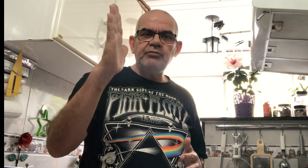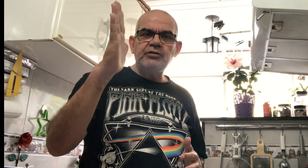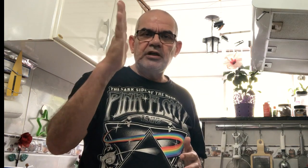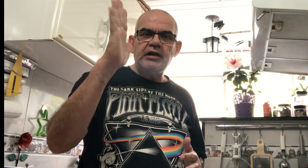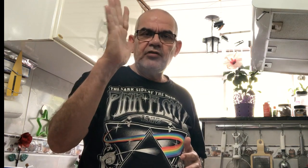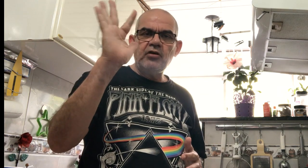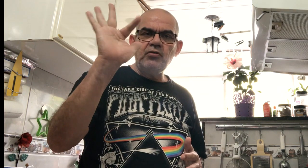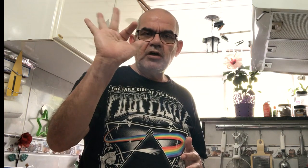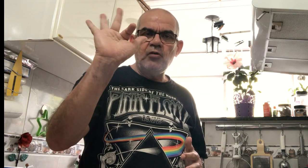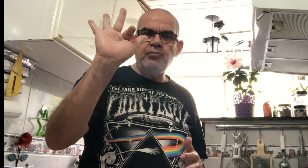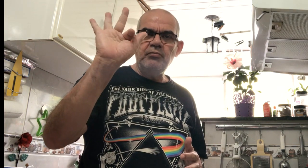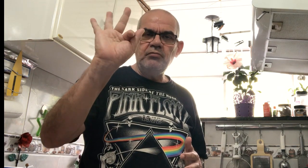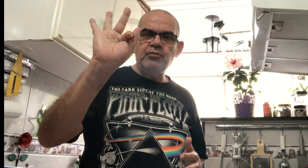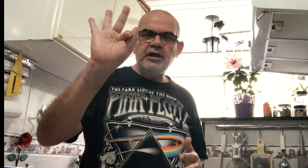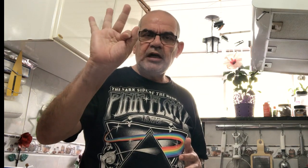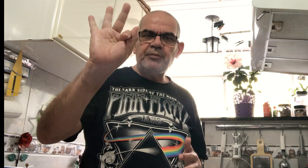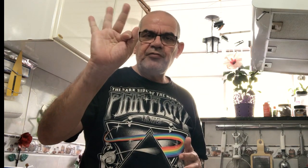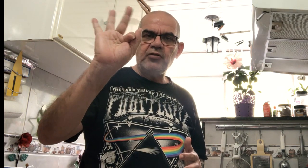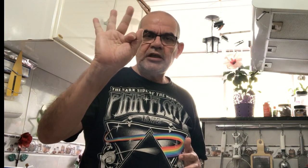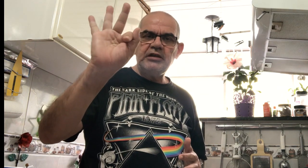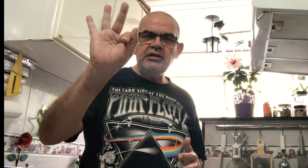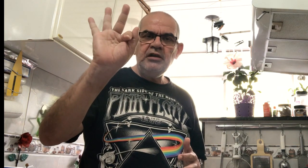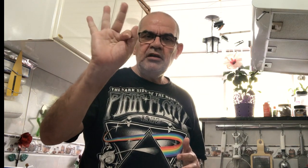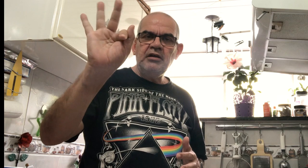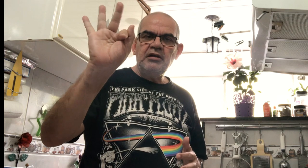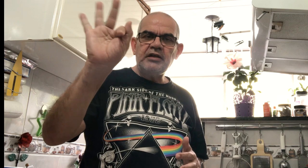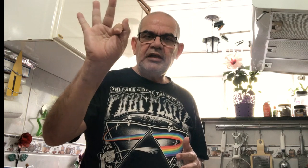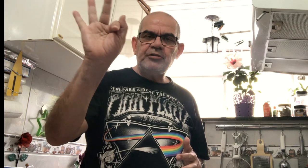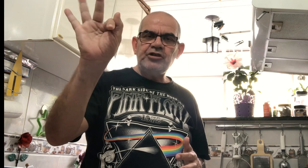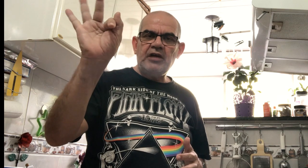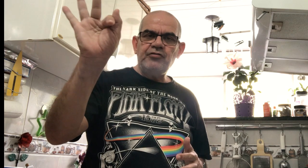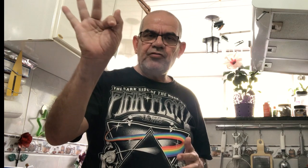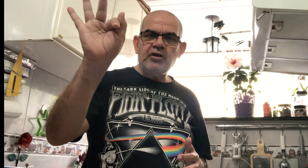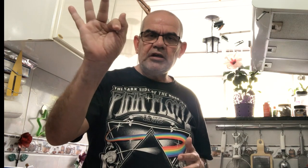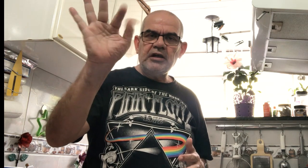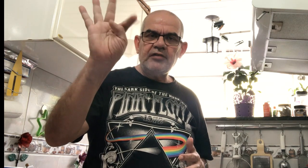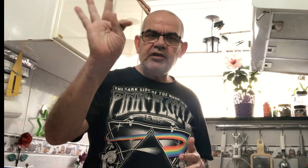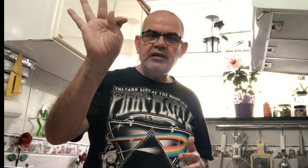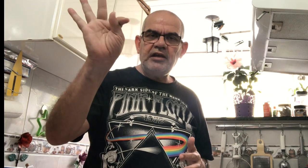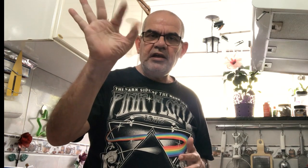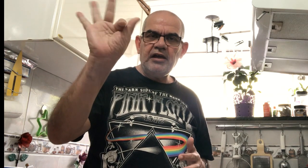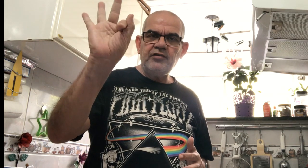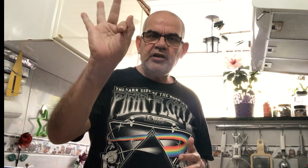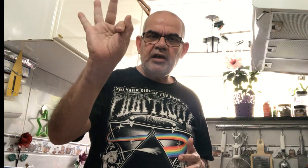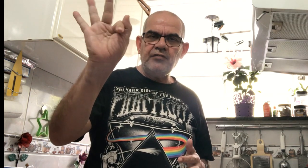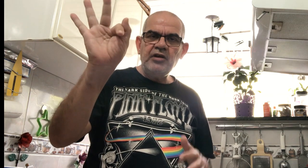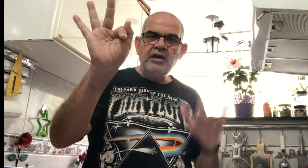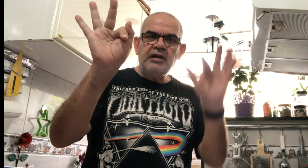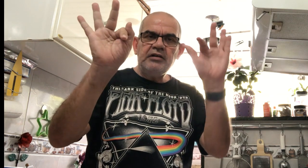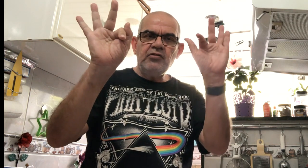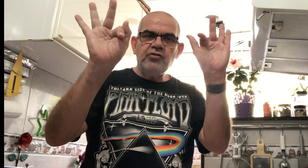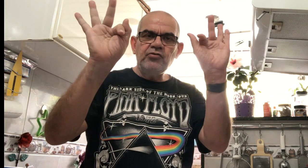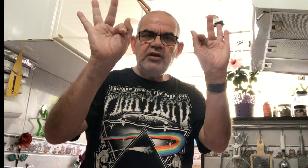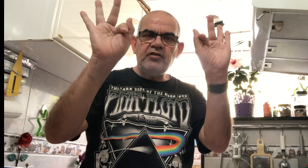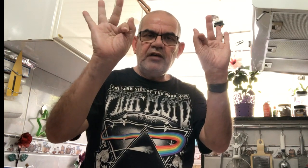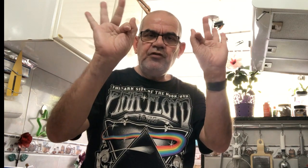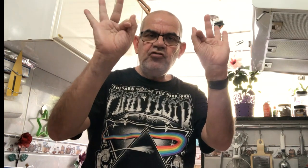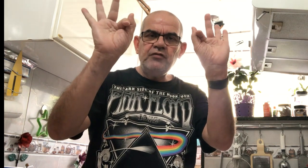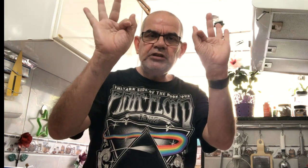comigo. Olha, é só colocar o polegar para fora aqui. Lembra de F de fora? Assim é T. Assim é F. Então, são dois Fs. E você